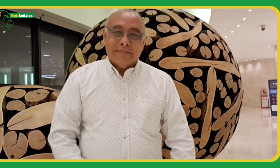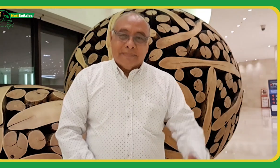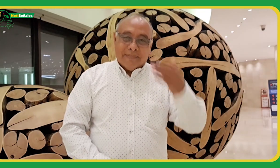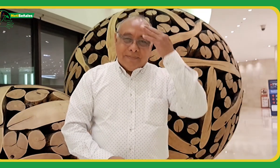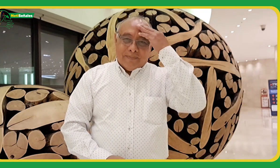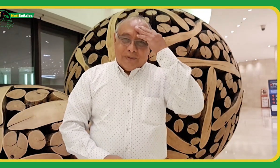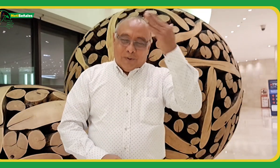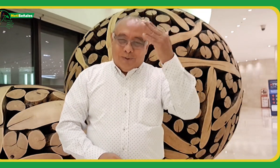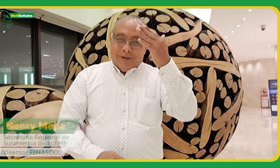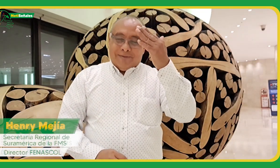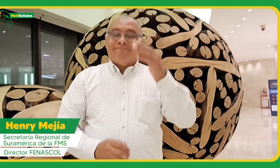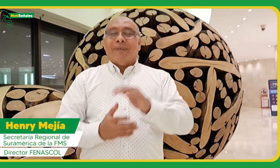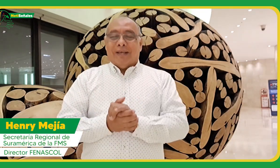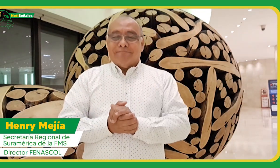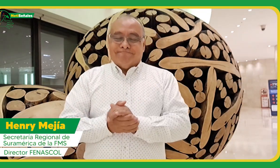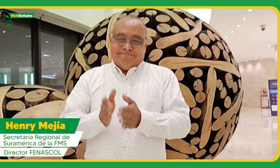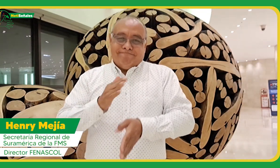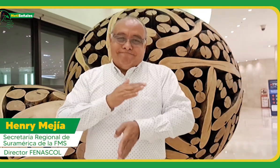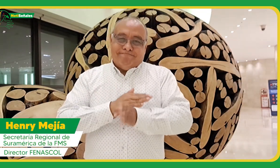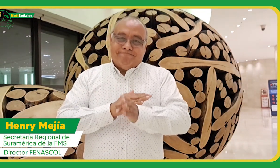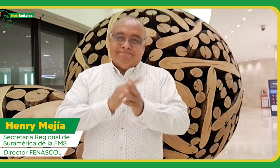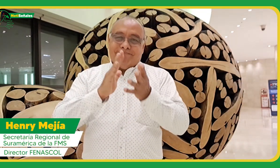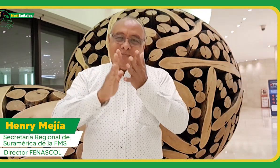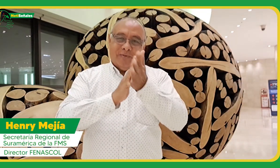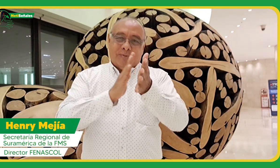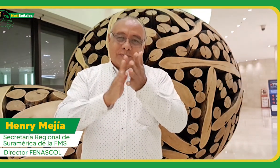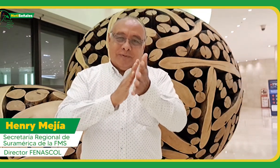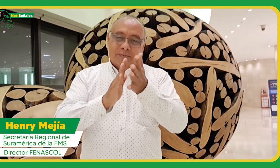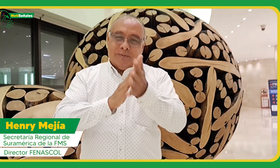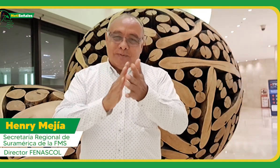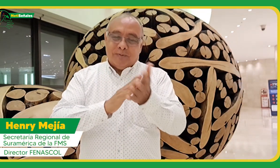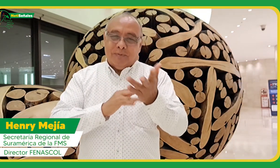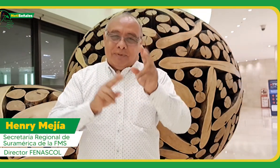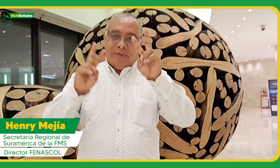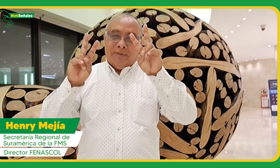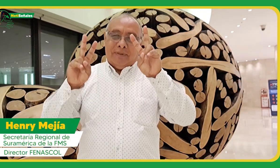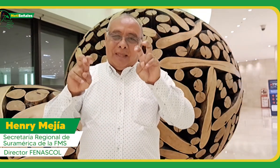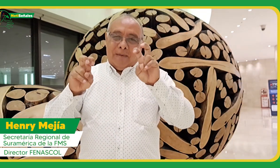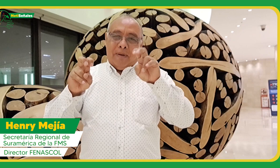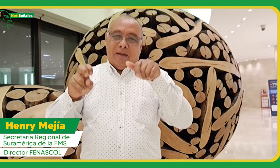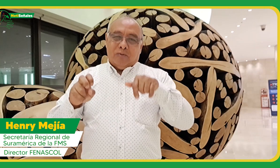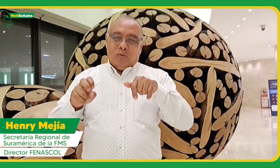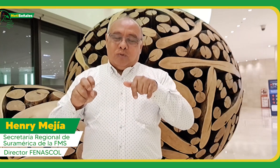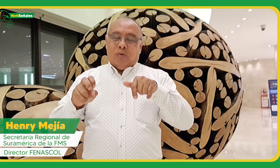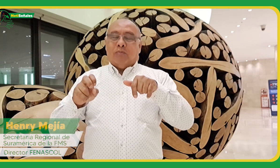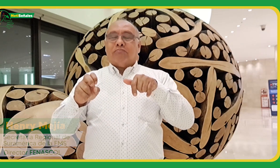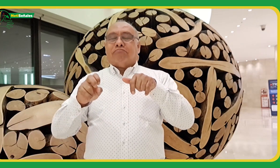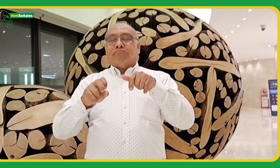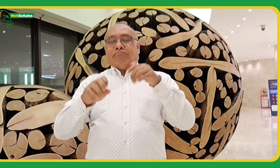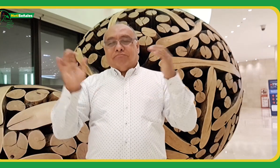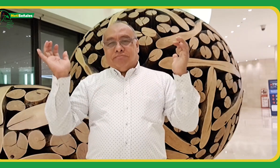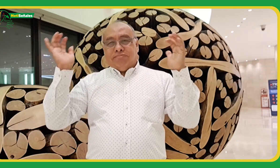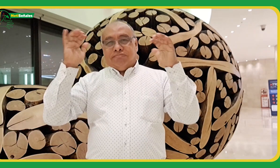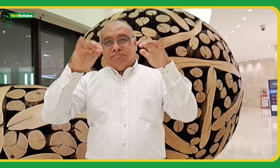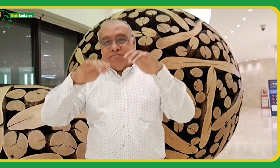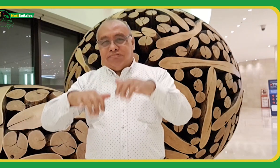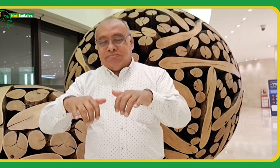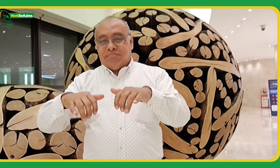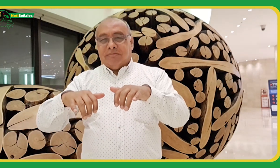Hola, continuamos con la información de la Asamblea de la Federación Mundial de Sordos.